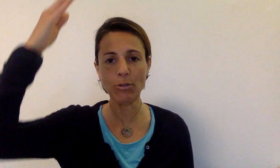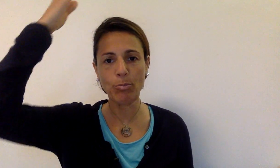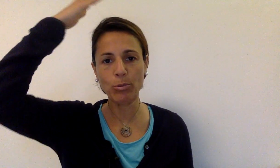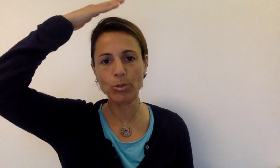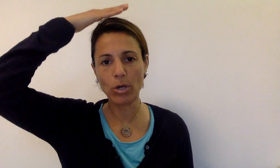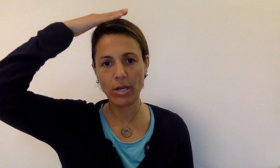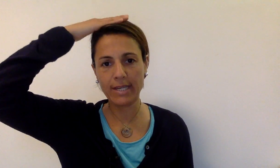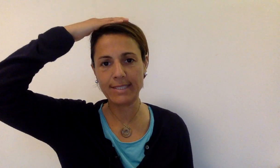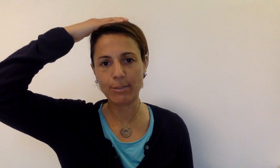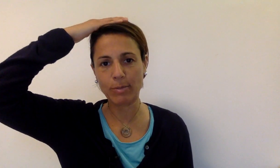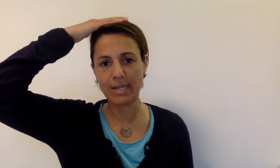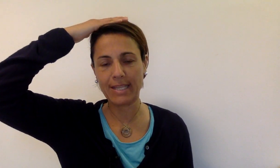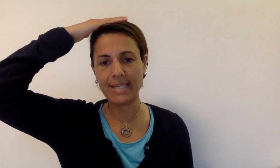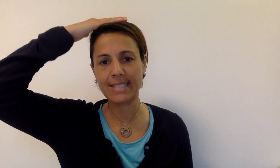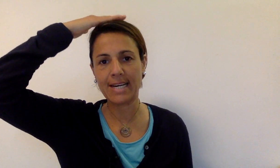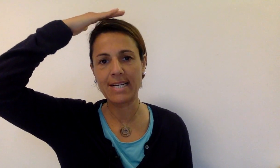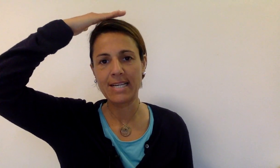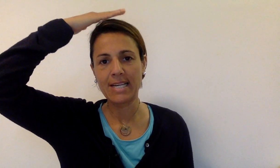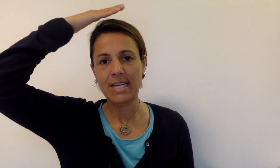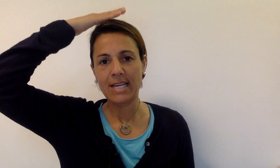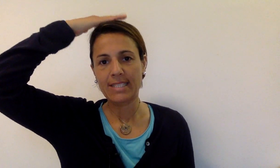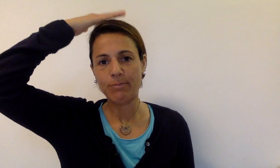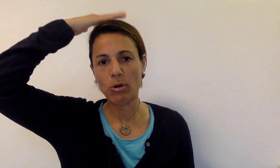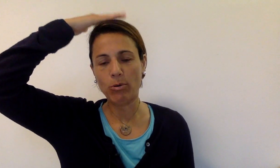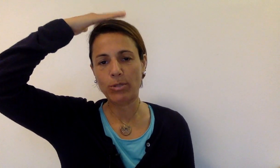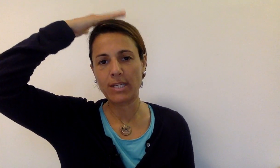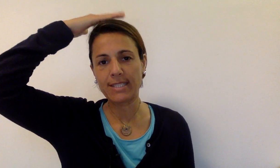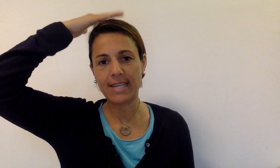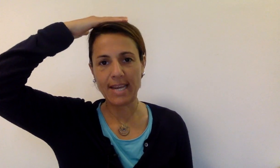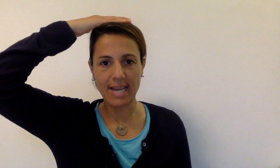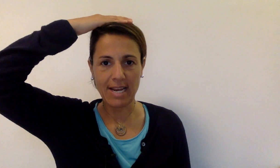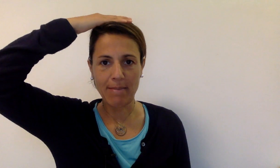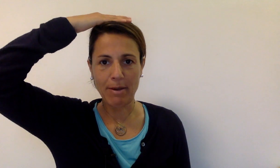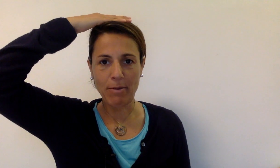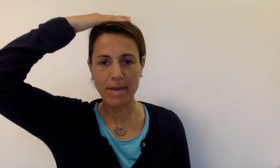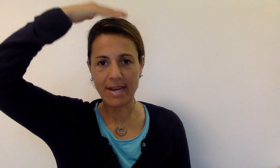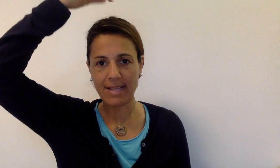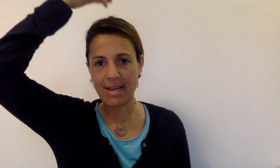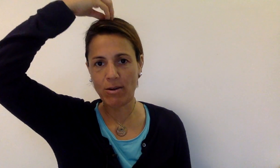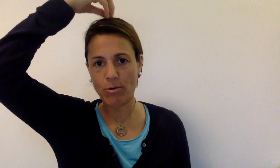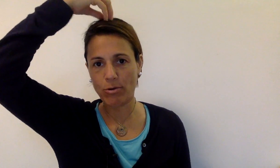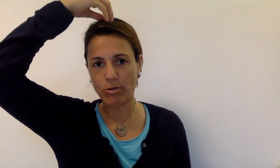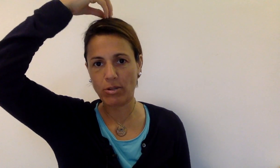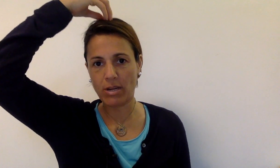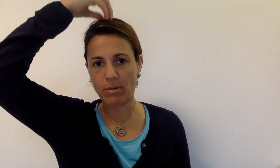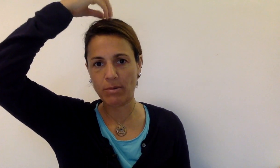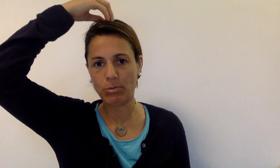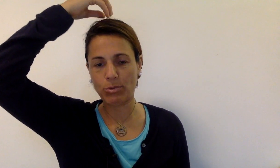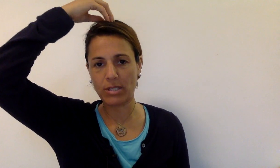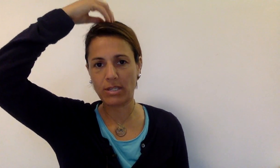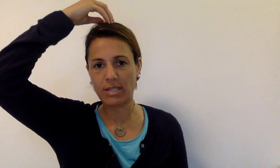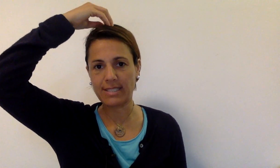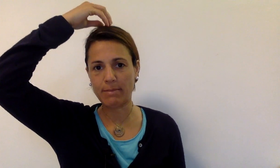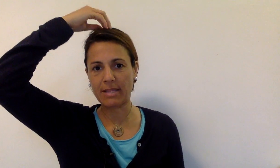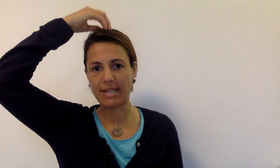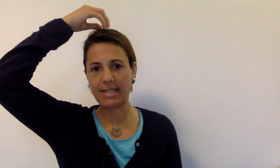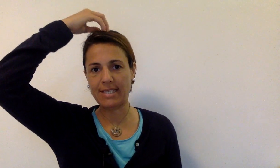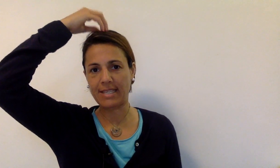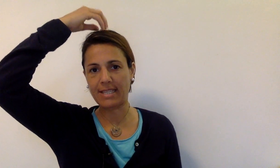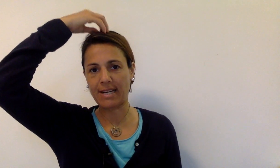'altro punto è sopra la testa Si può utilizzare la mano aperta o l'estremità delle dita